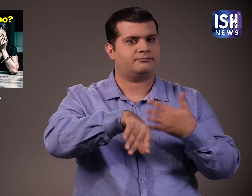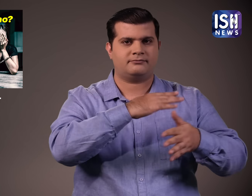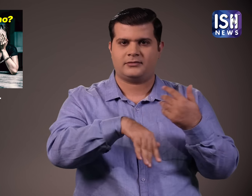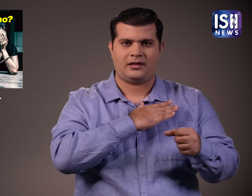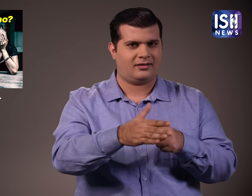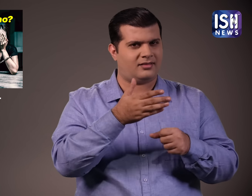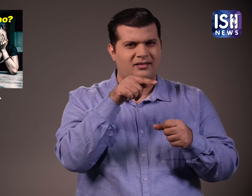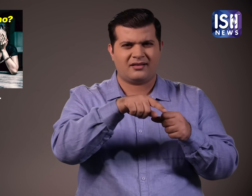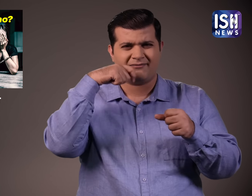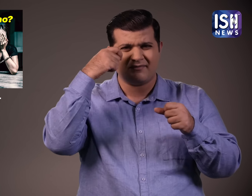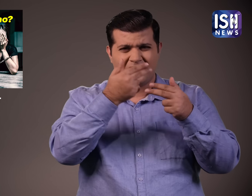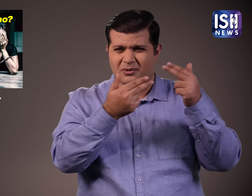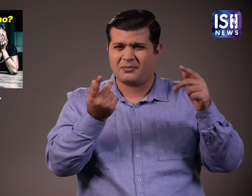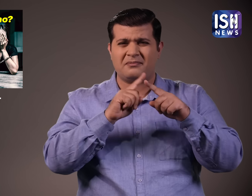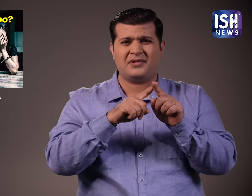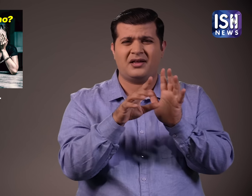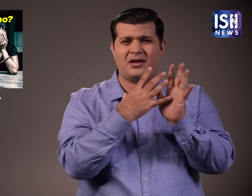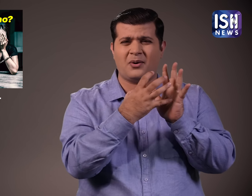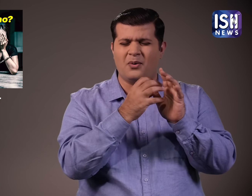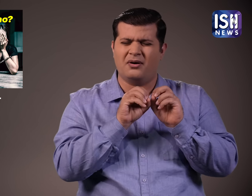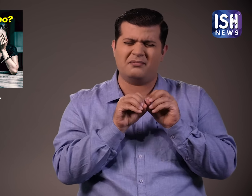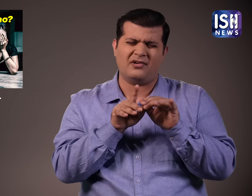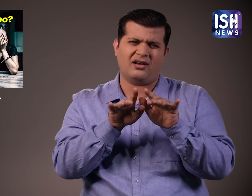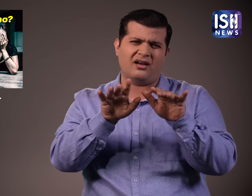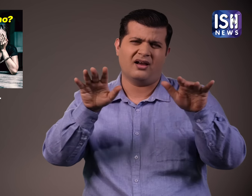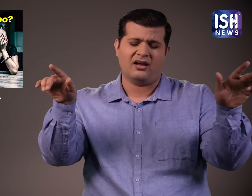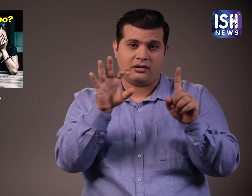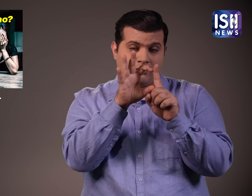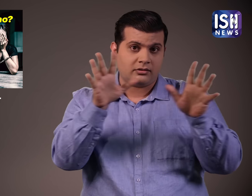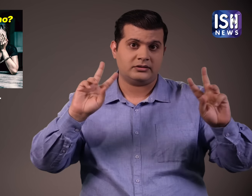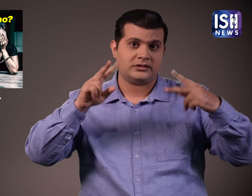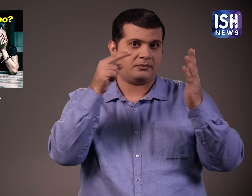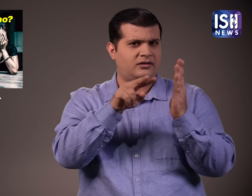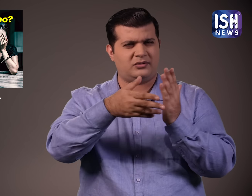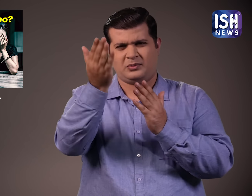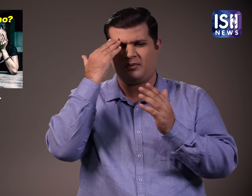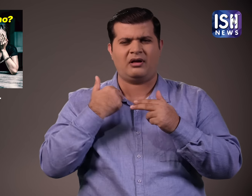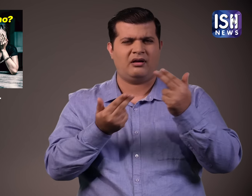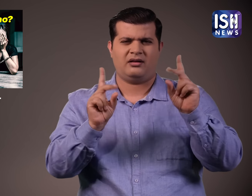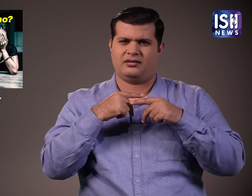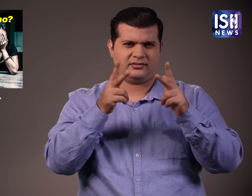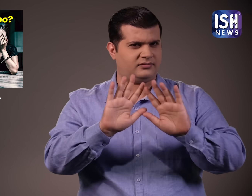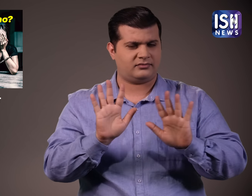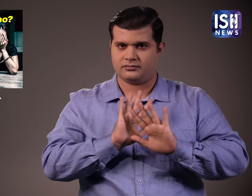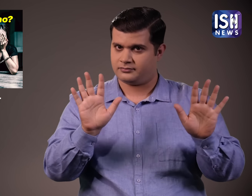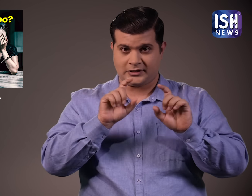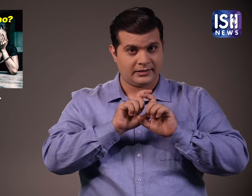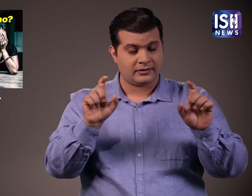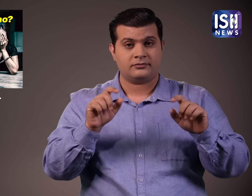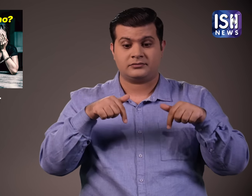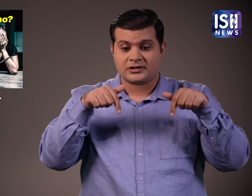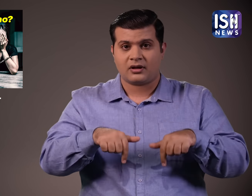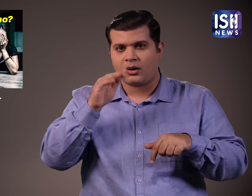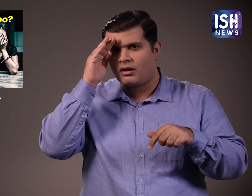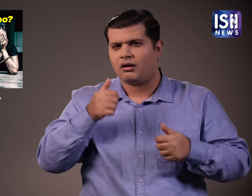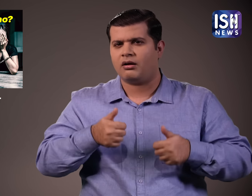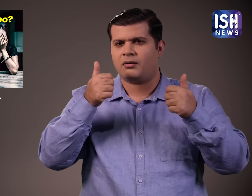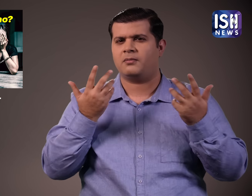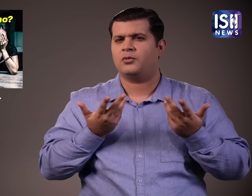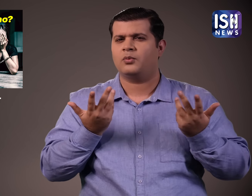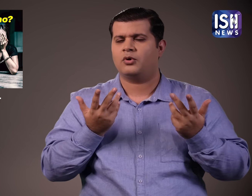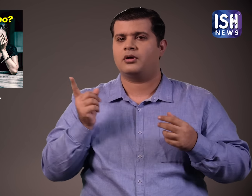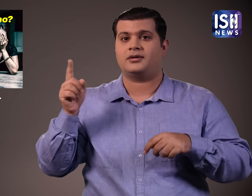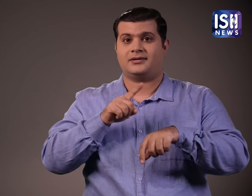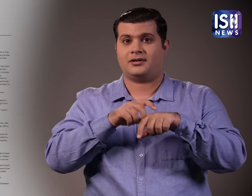उसक